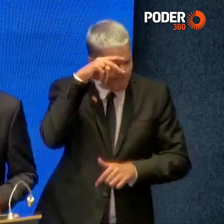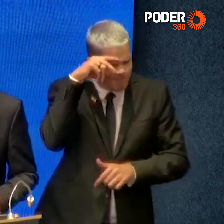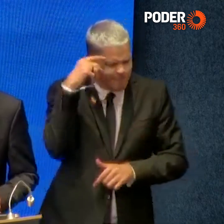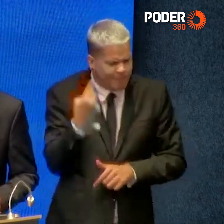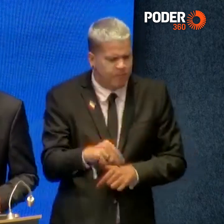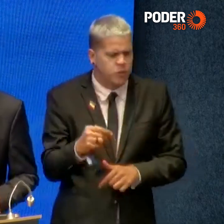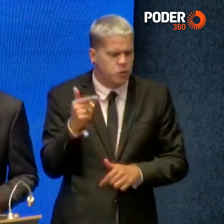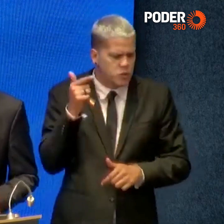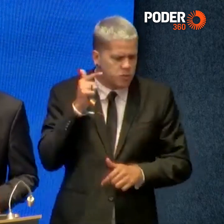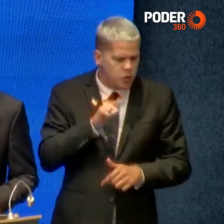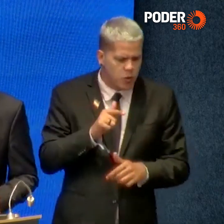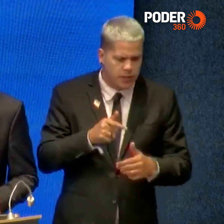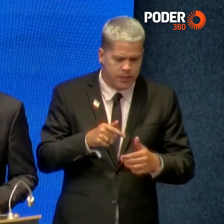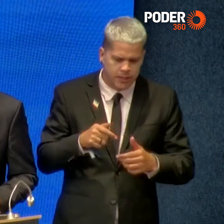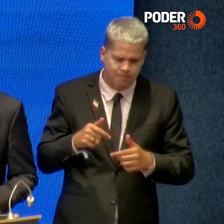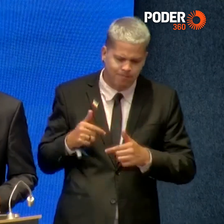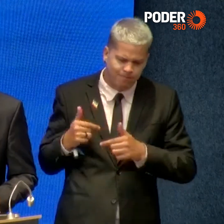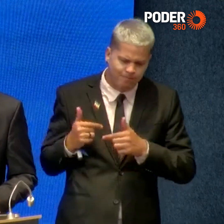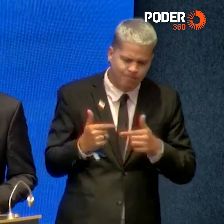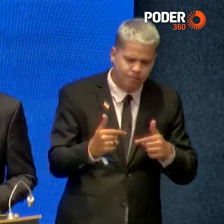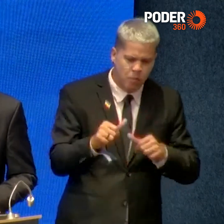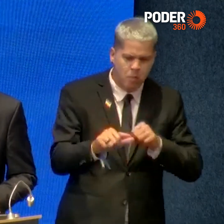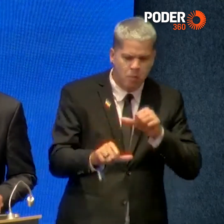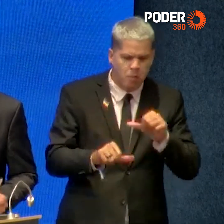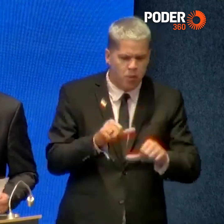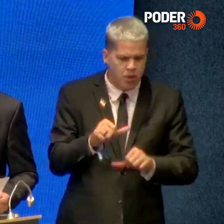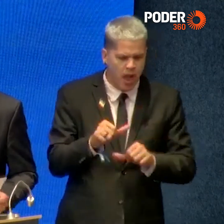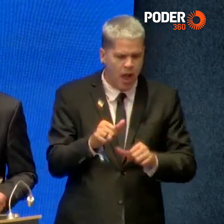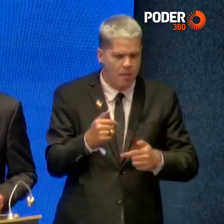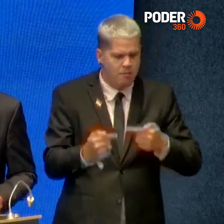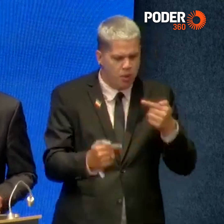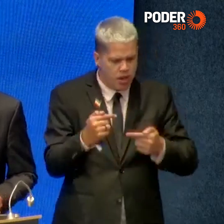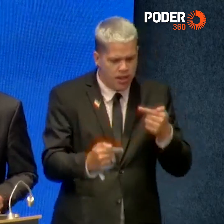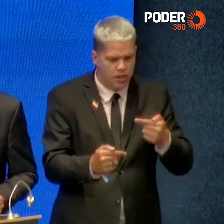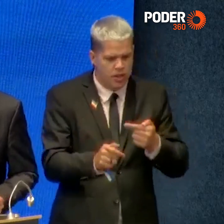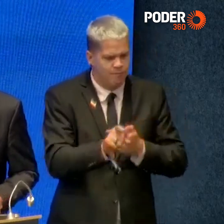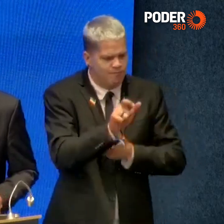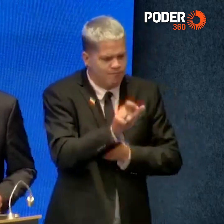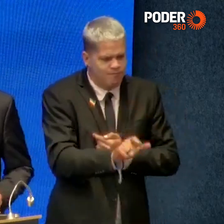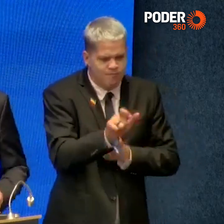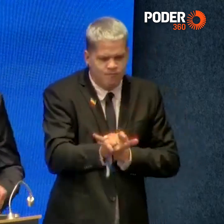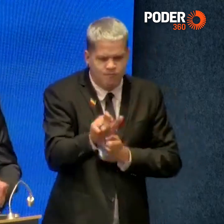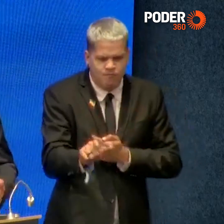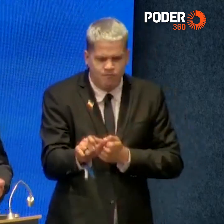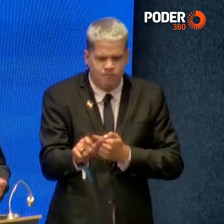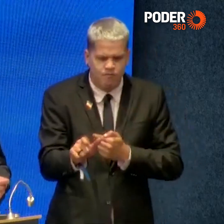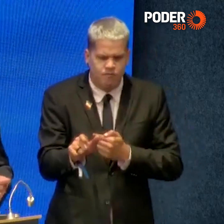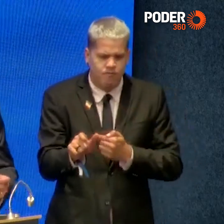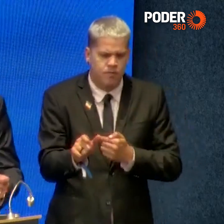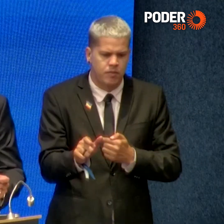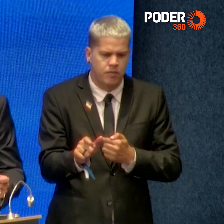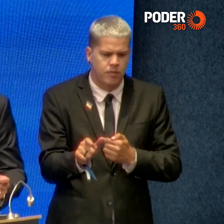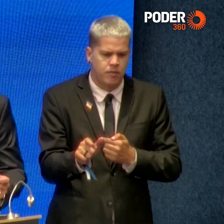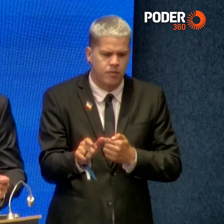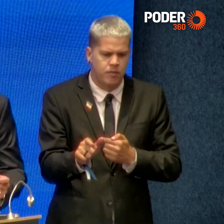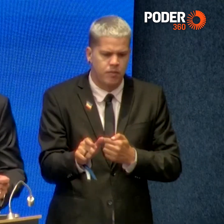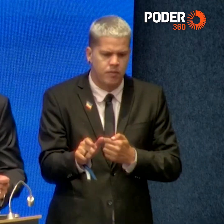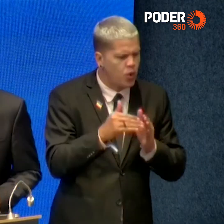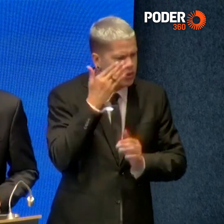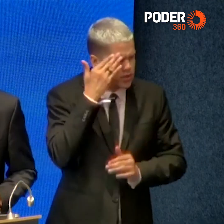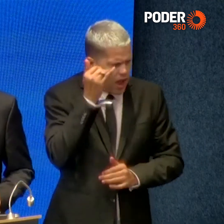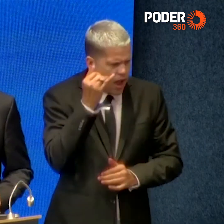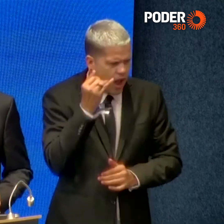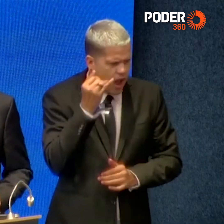públicas que tragam mais dignidade aos cidadãos brasileiros. Todos sabem da importância